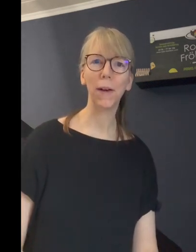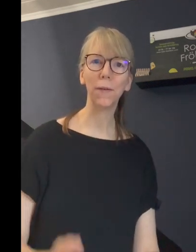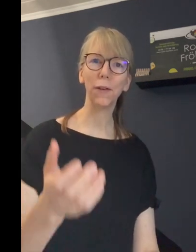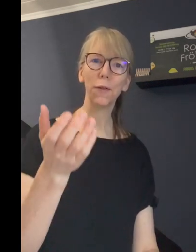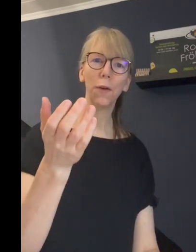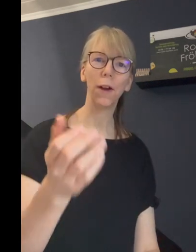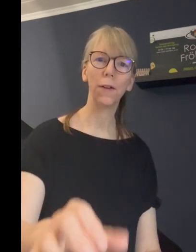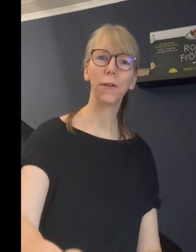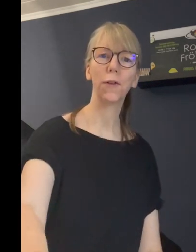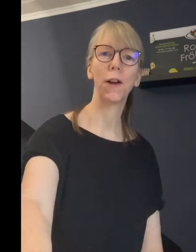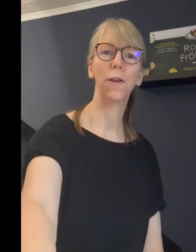Dank fürs Zuhören und Zuschauen.